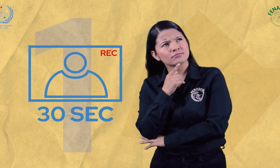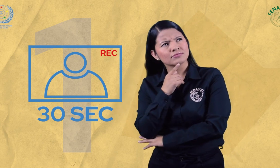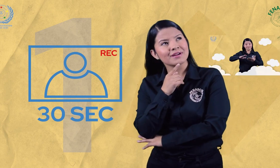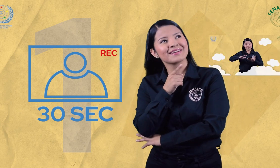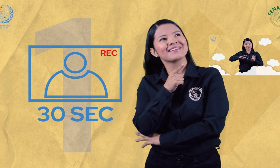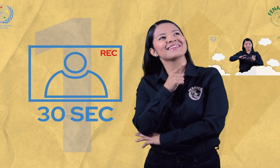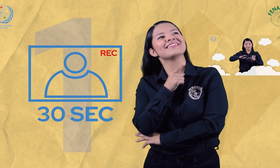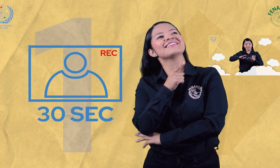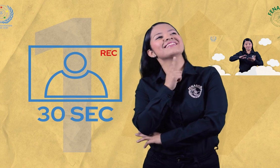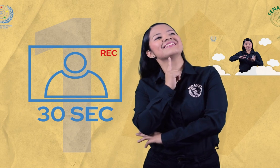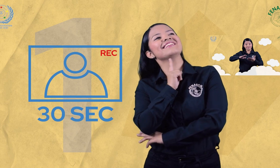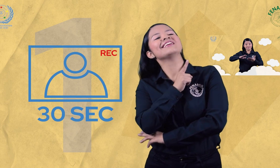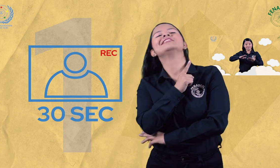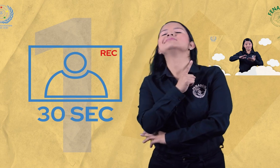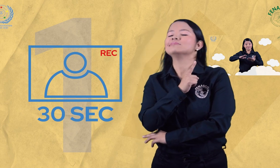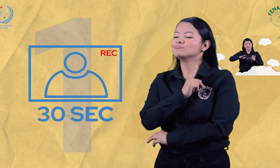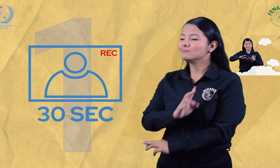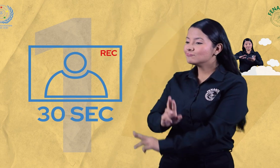Respondiendo a esta pregunta.